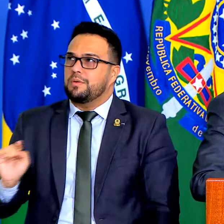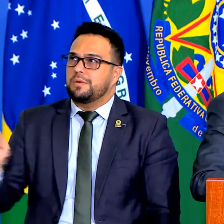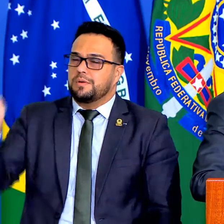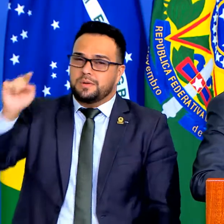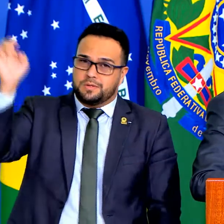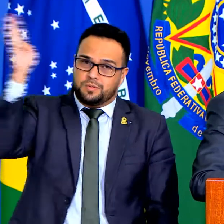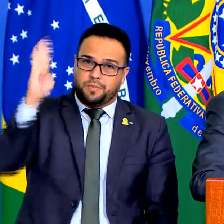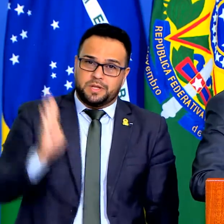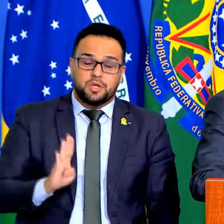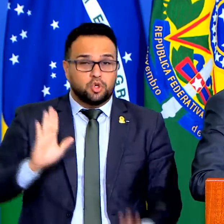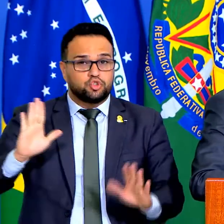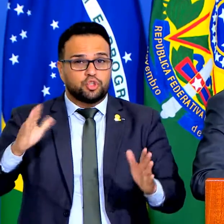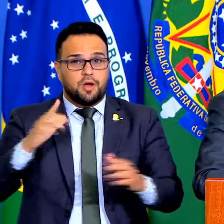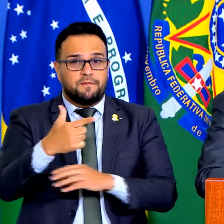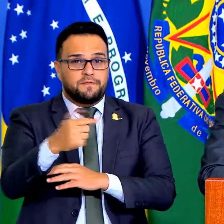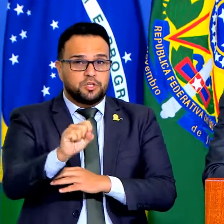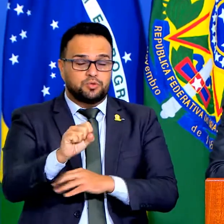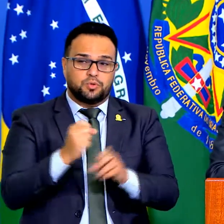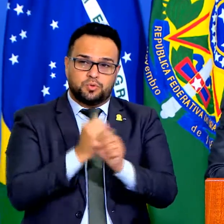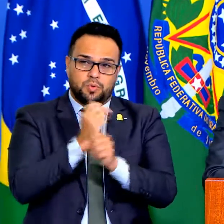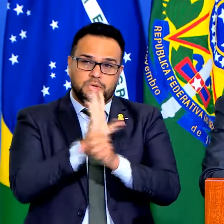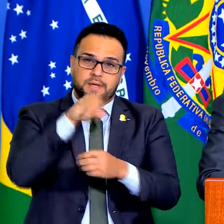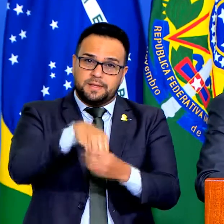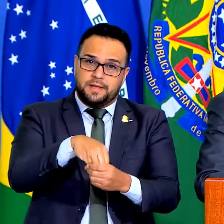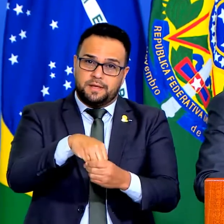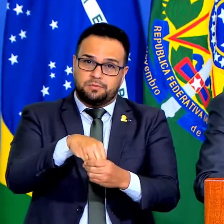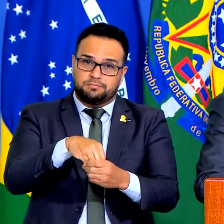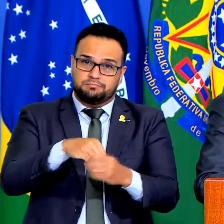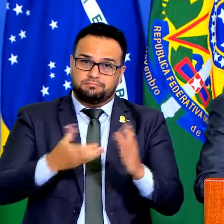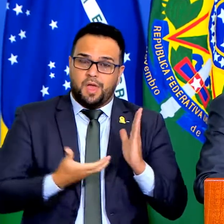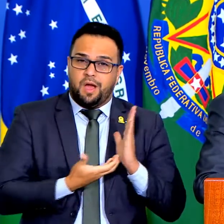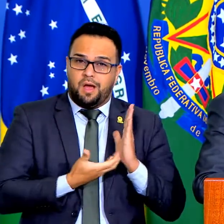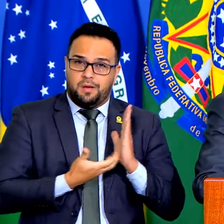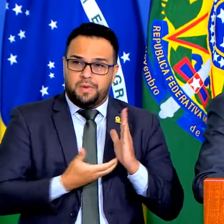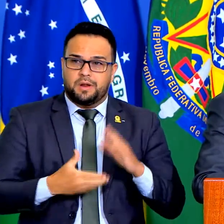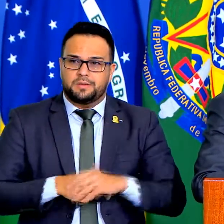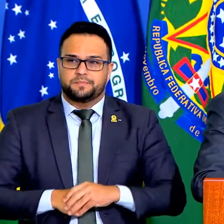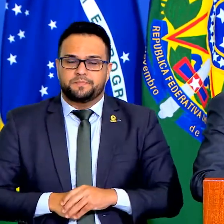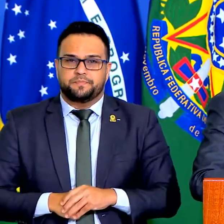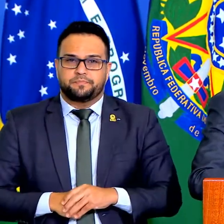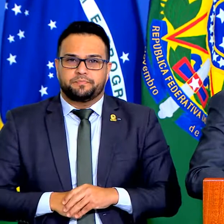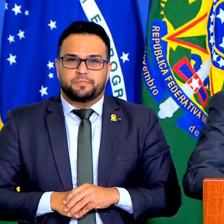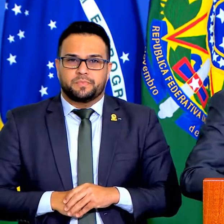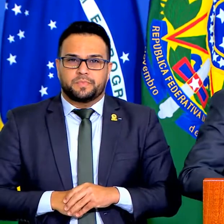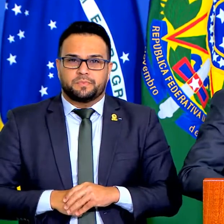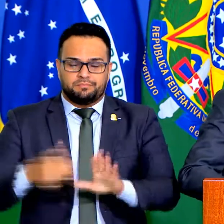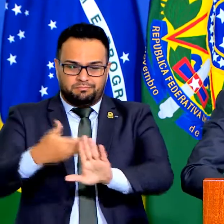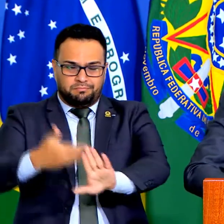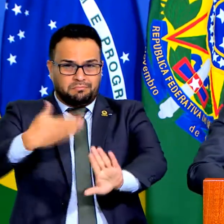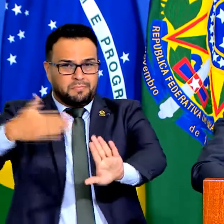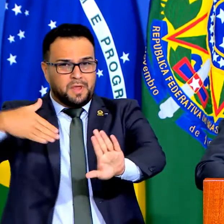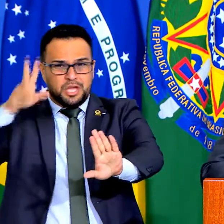Fiquei 28 anos dentro da Câmara. É uma história que não queremos mais para nós.